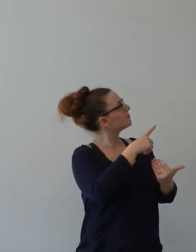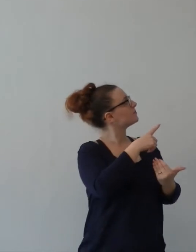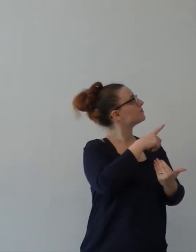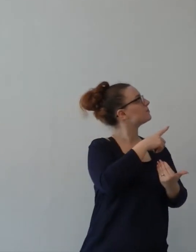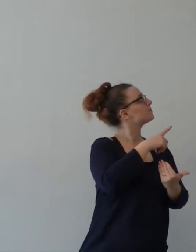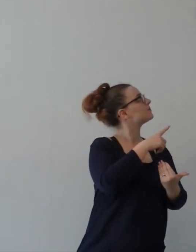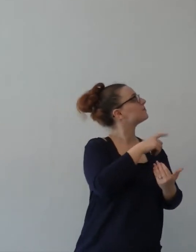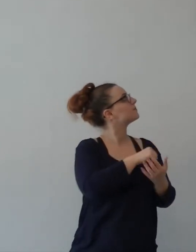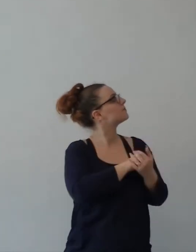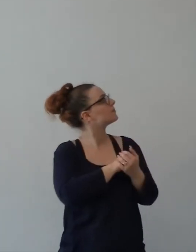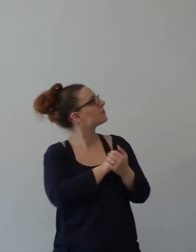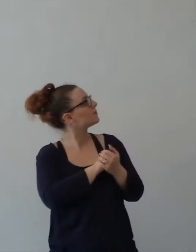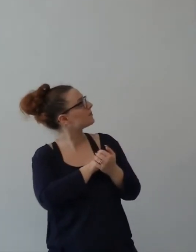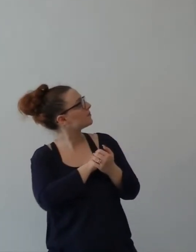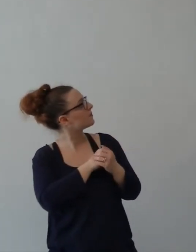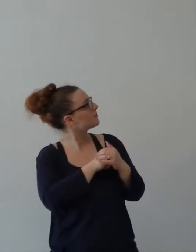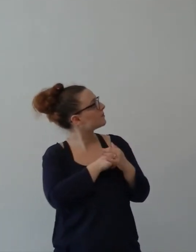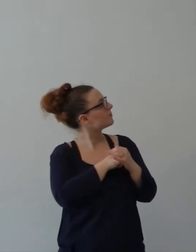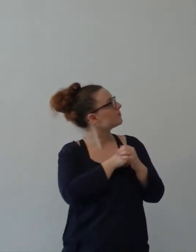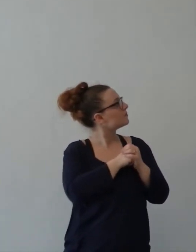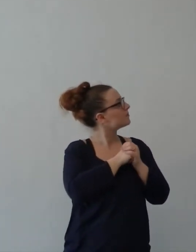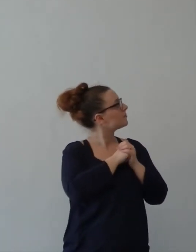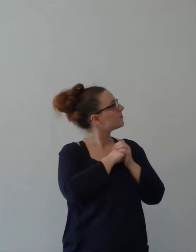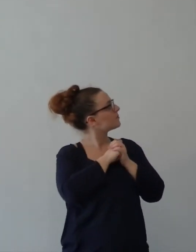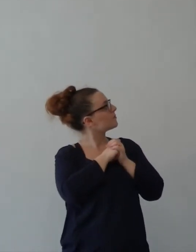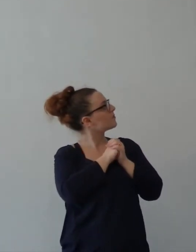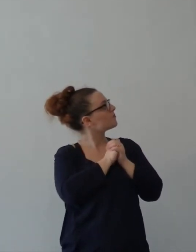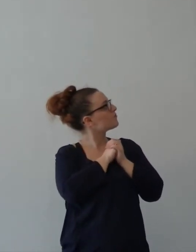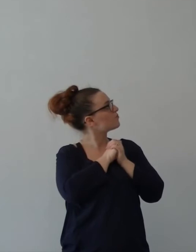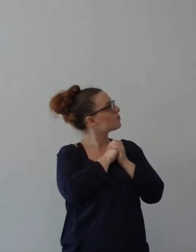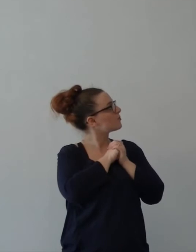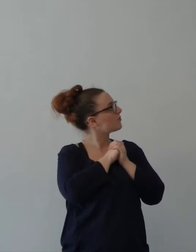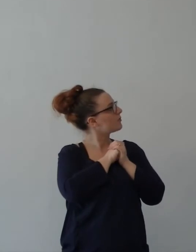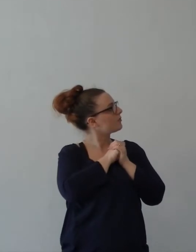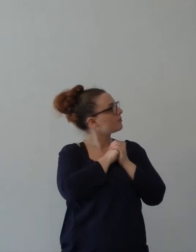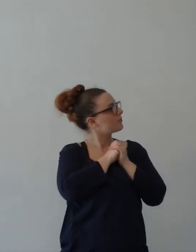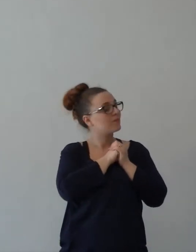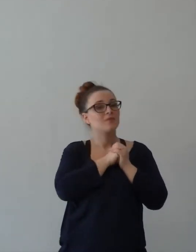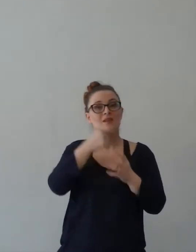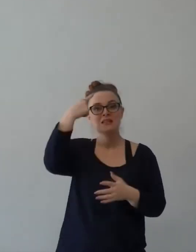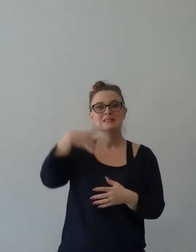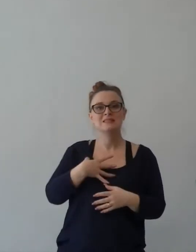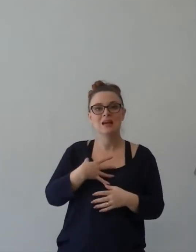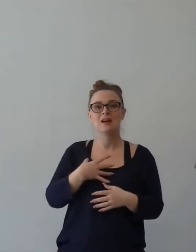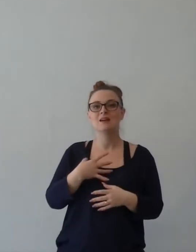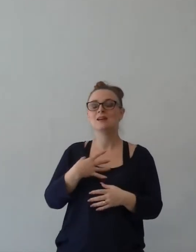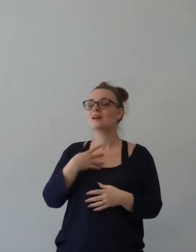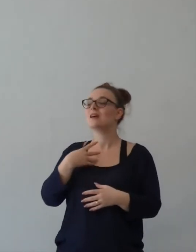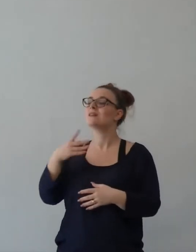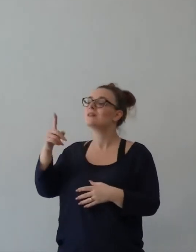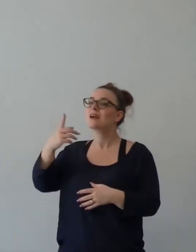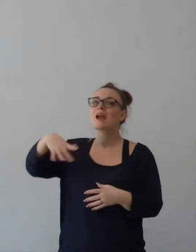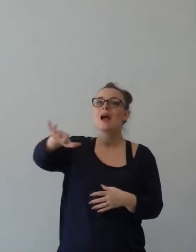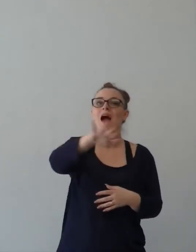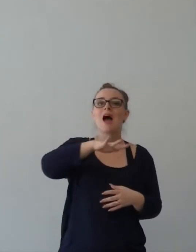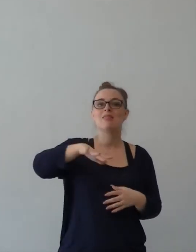come risultato io sarò liberato perché voi pregate per me. Lui era convinto che c'era